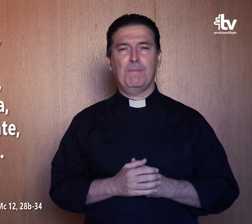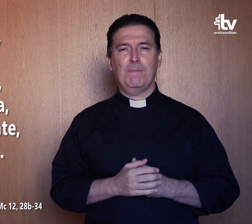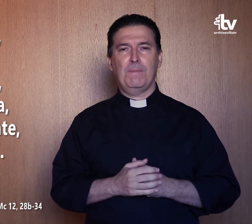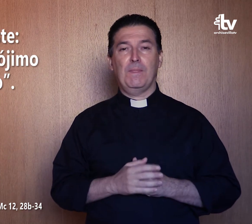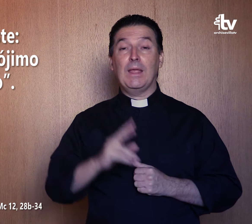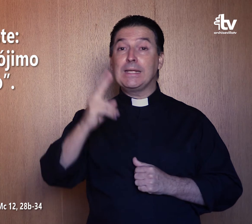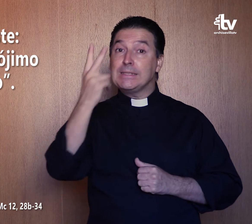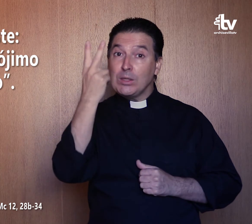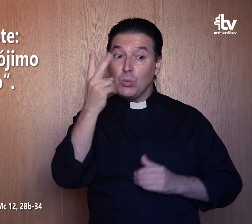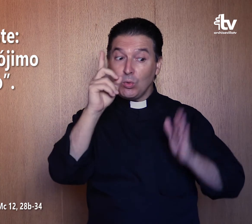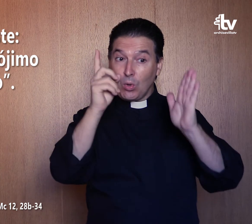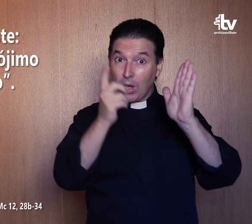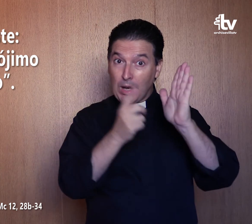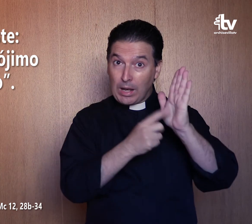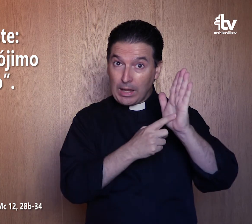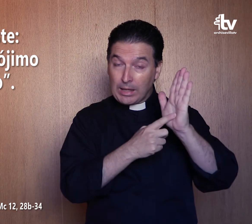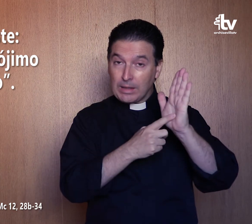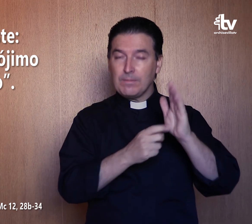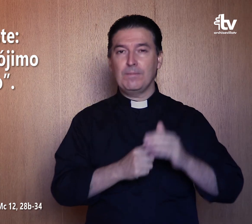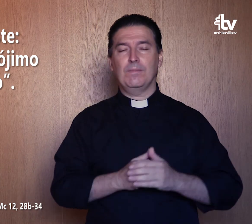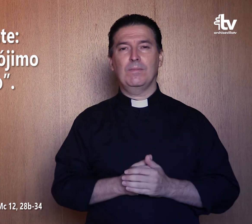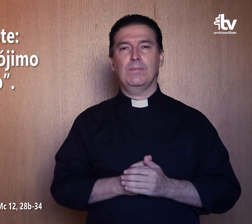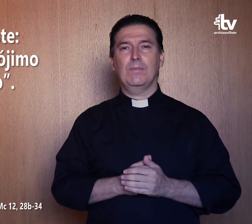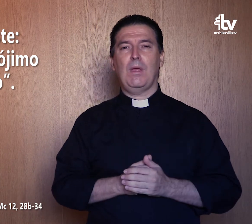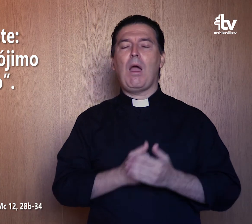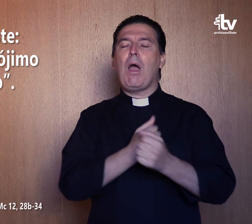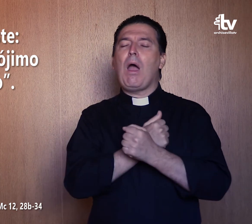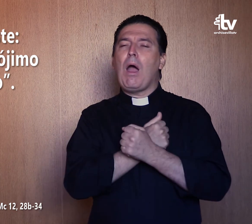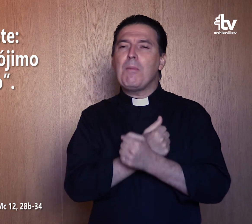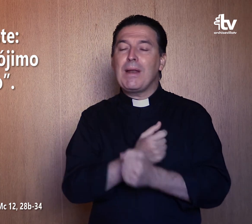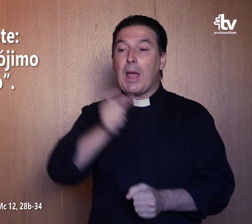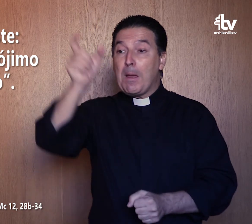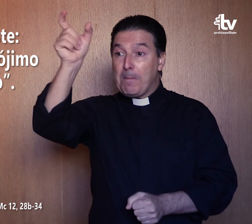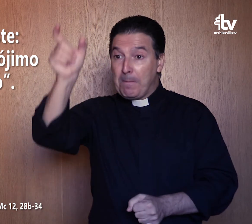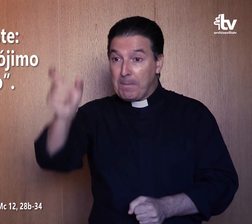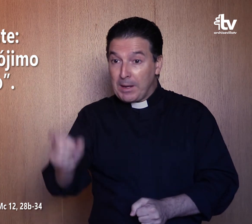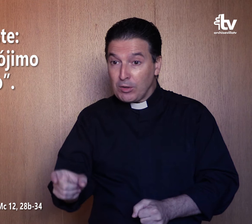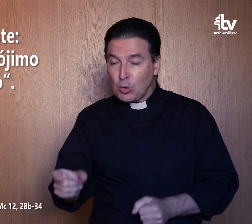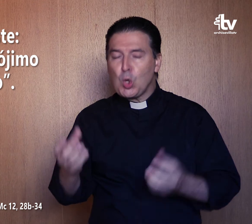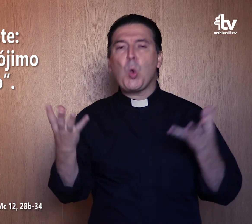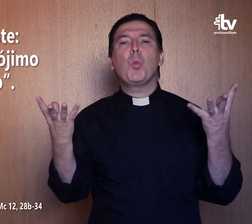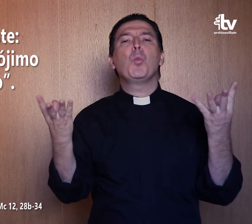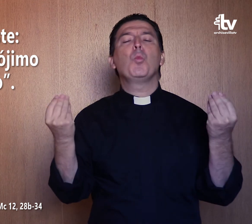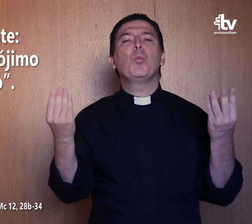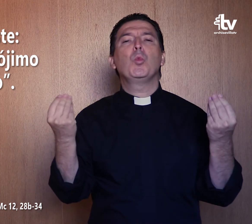El segundo es este, amarás a tu prójimo como a ti mismo.